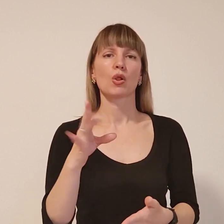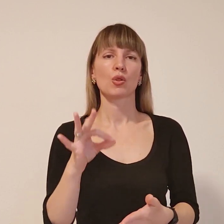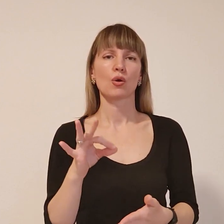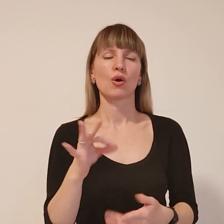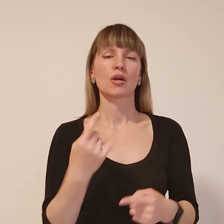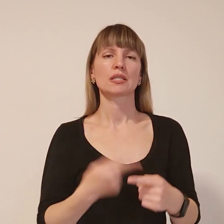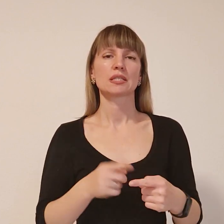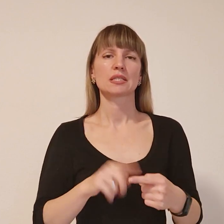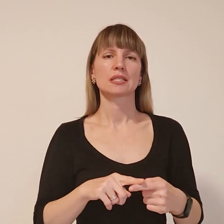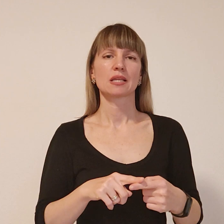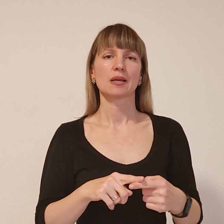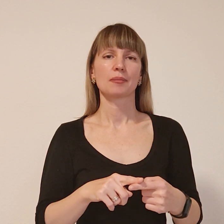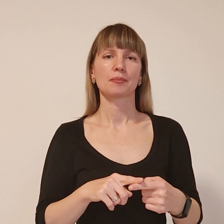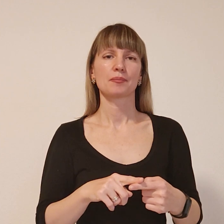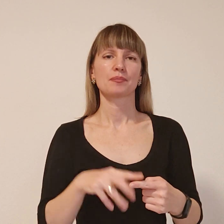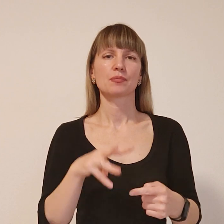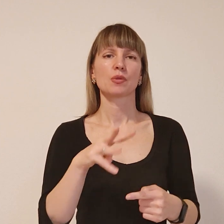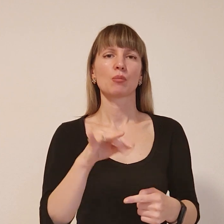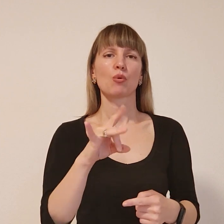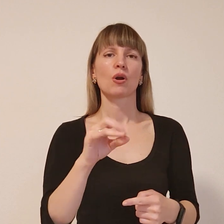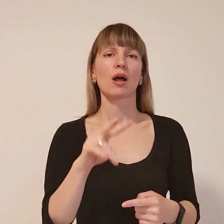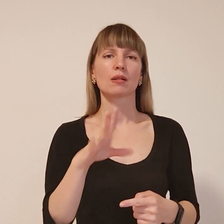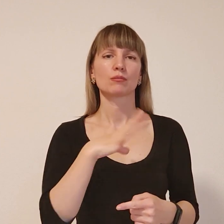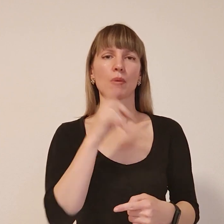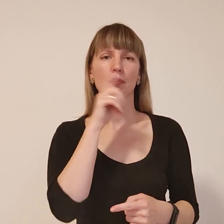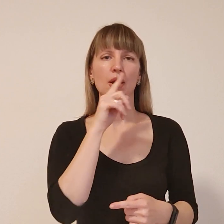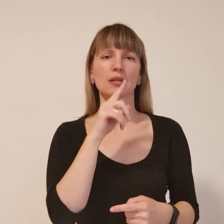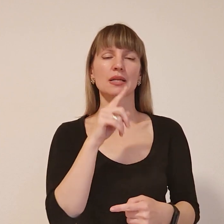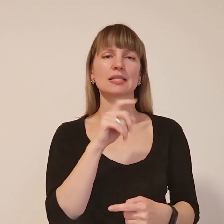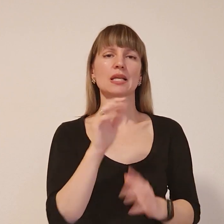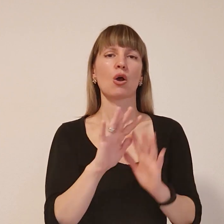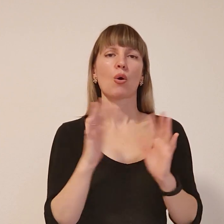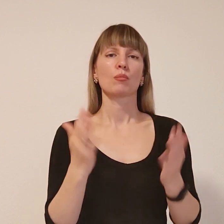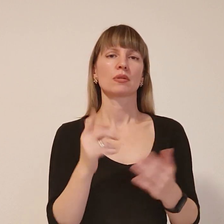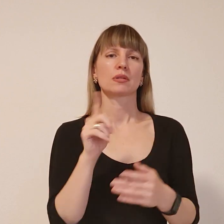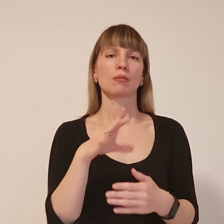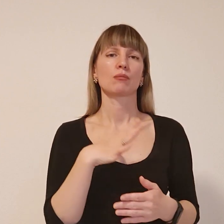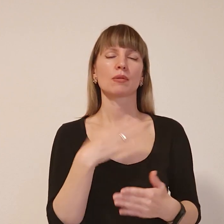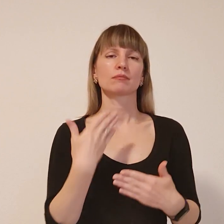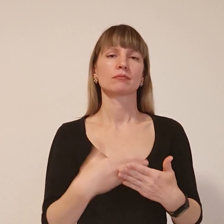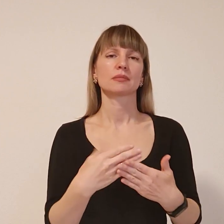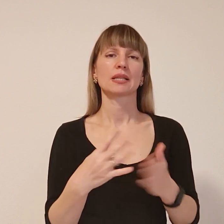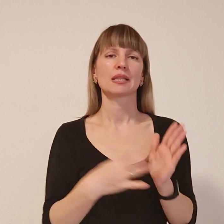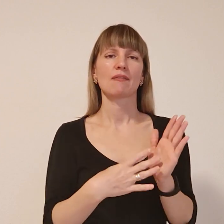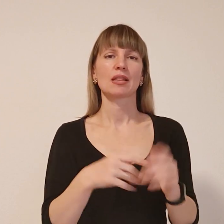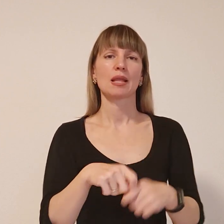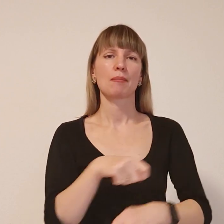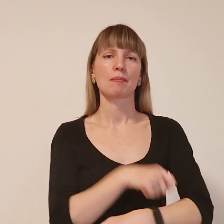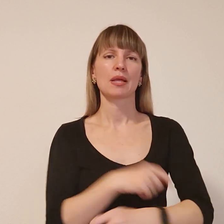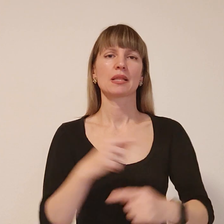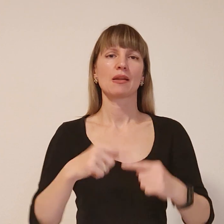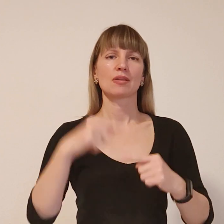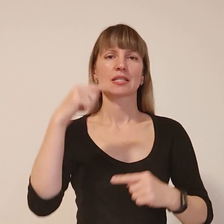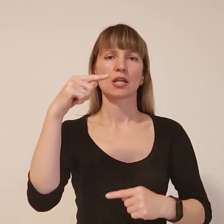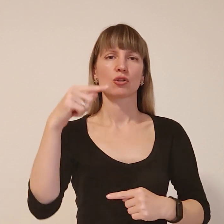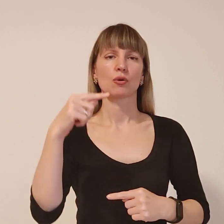Це мурал невеличкий, був за обсягом, там було близько 9 метрів висотою. Такий також